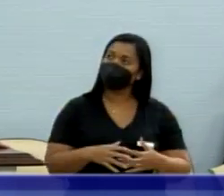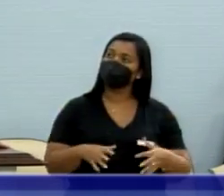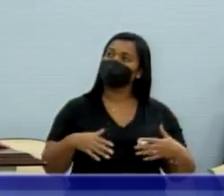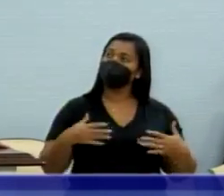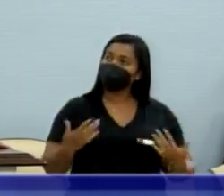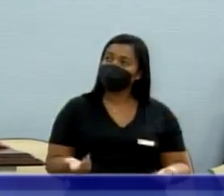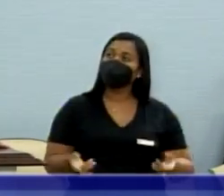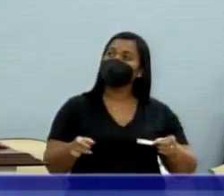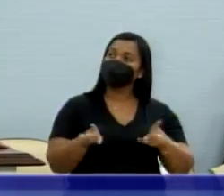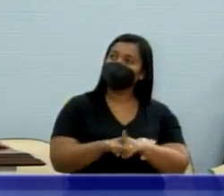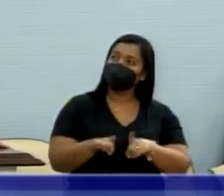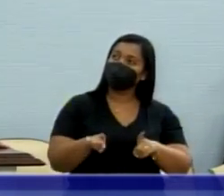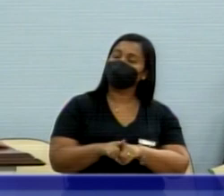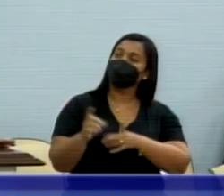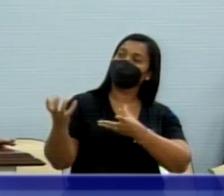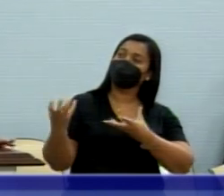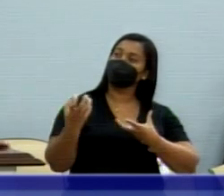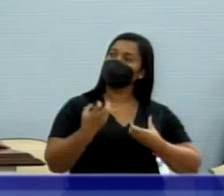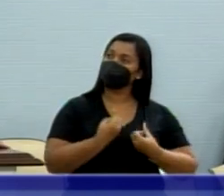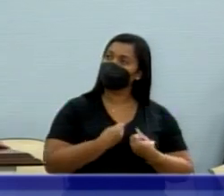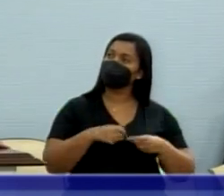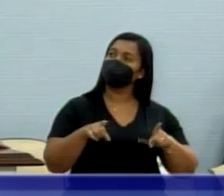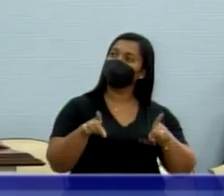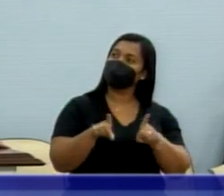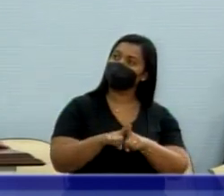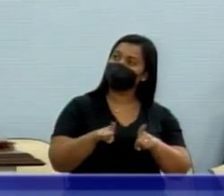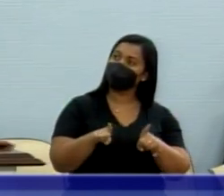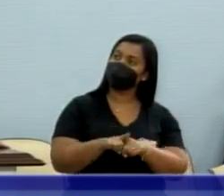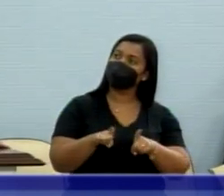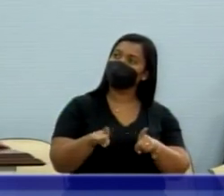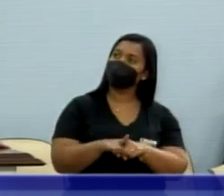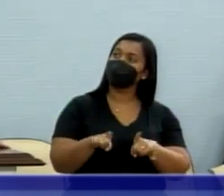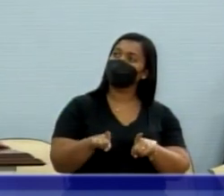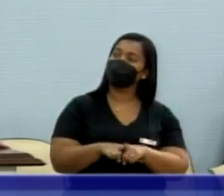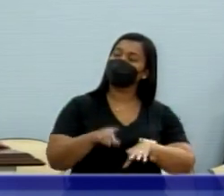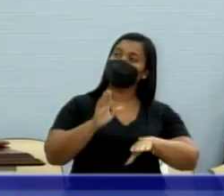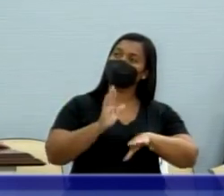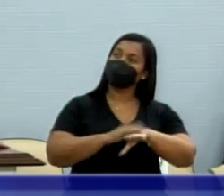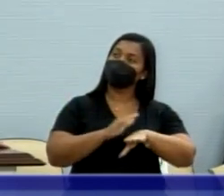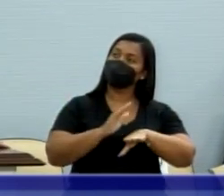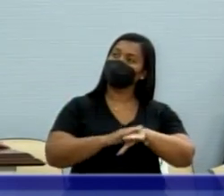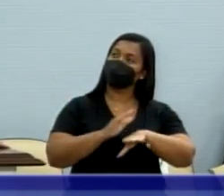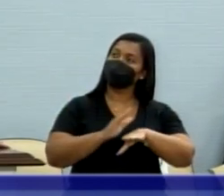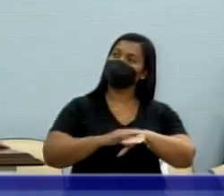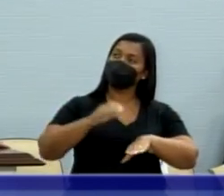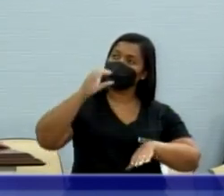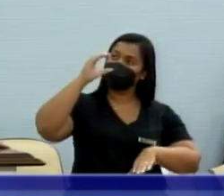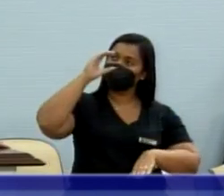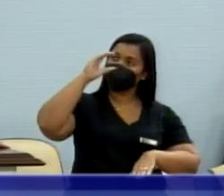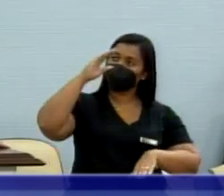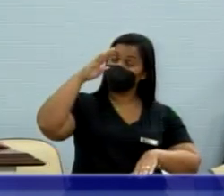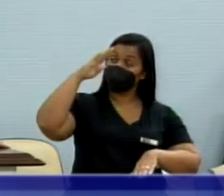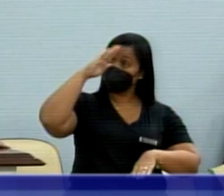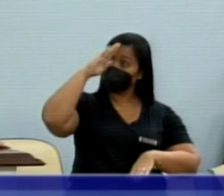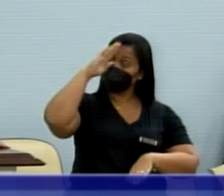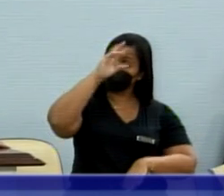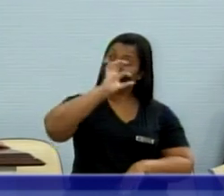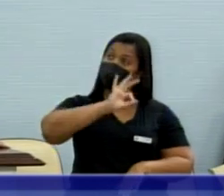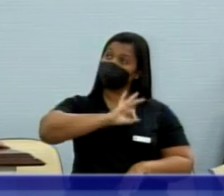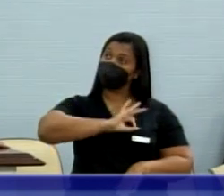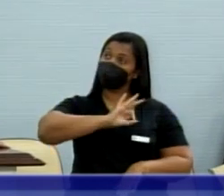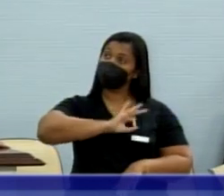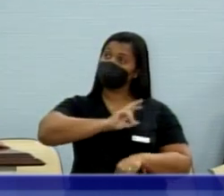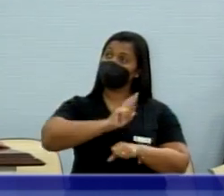receber também, ainda no exercício da função de polícia militar, a medalha por Rérez.